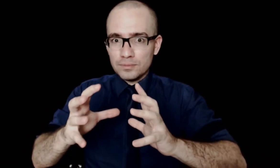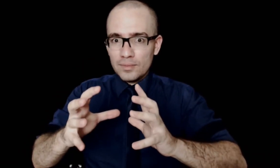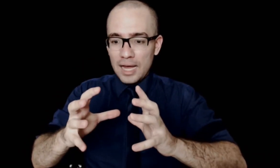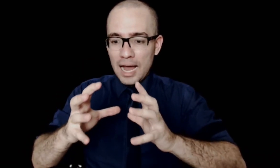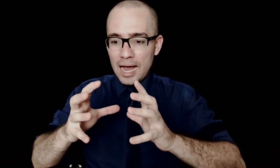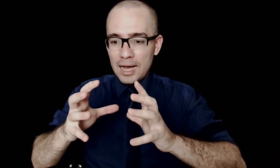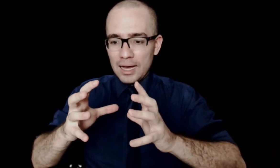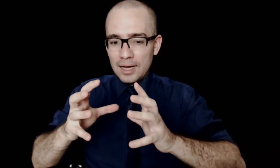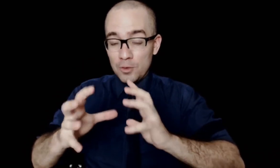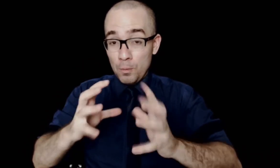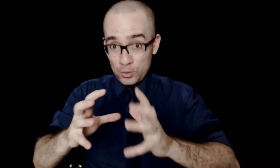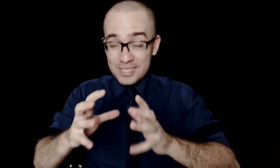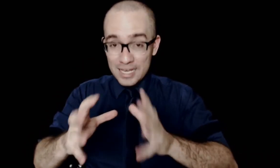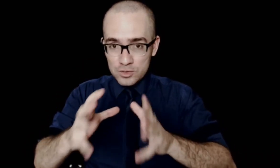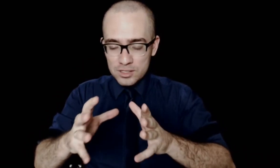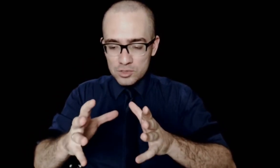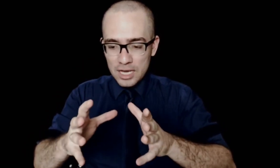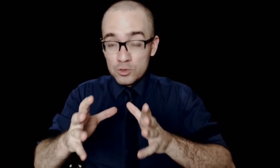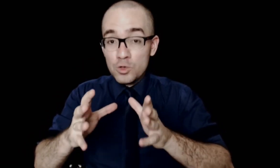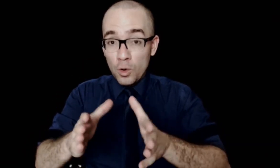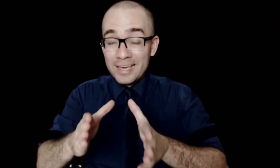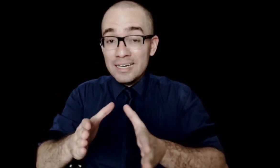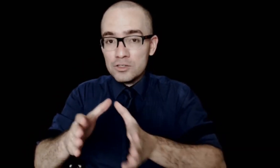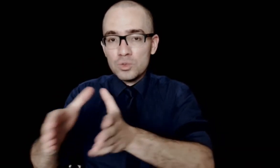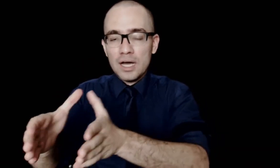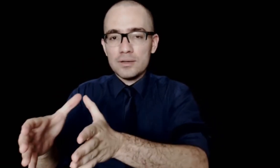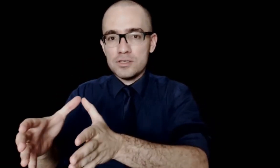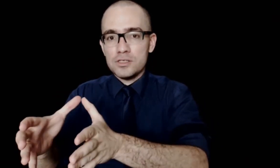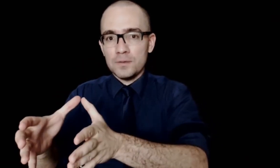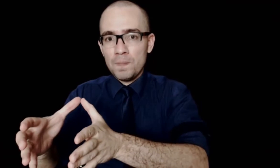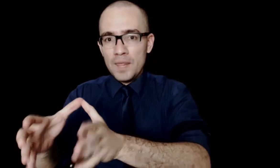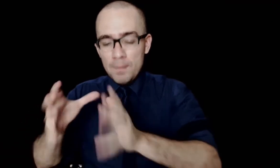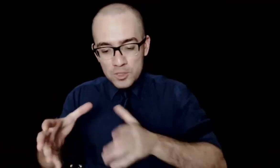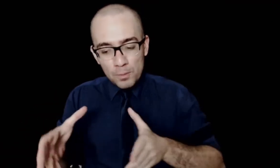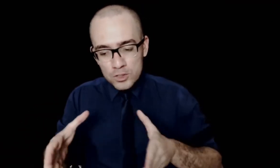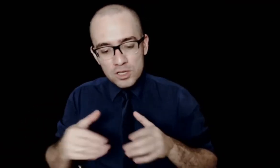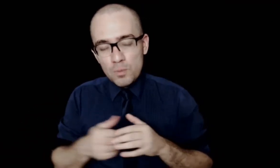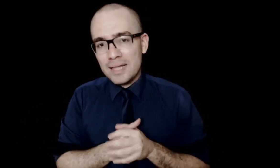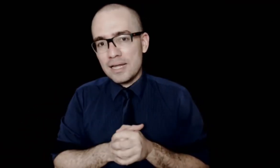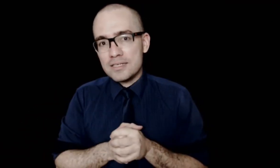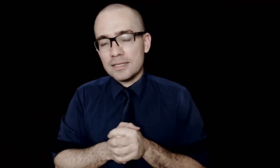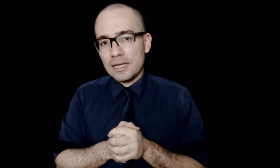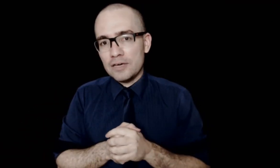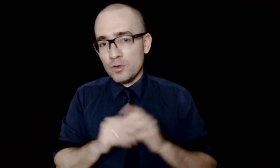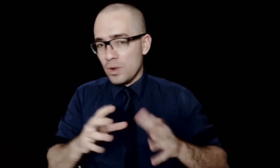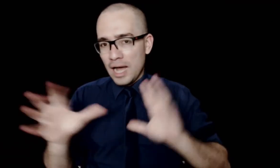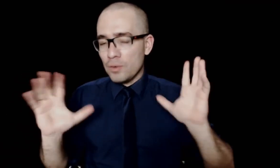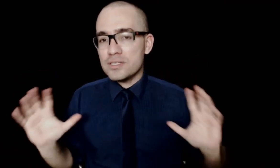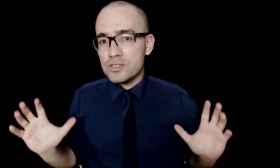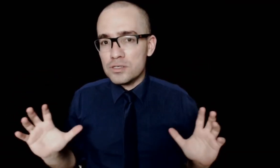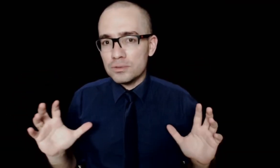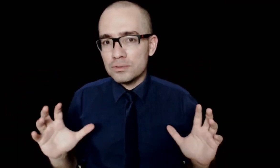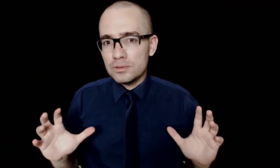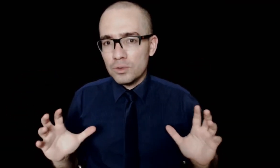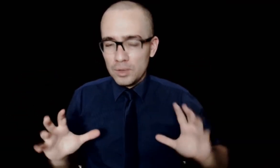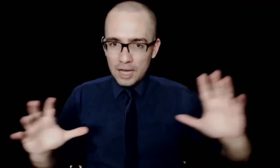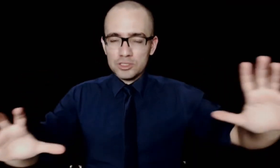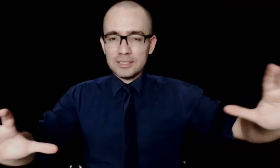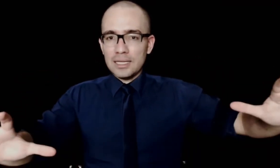o processo do desenho de cargos ocorre antes do cargo existir. Mas eu posso ter uma análise da tarefa com o cargo existindo. O cargo já está